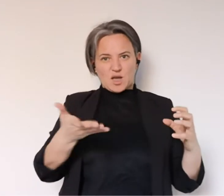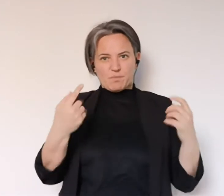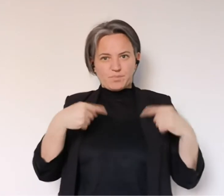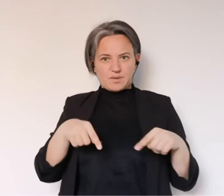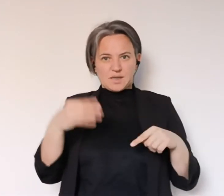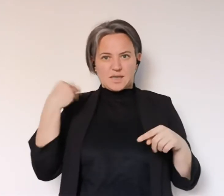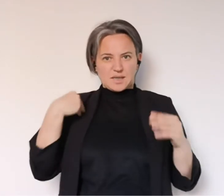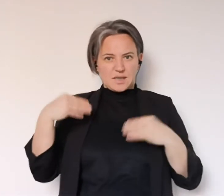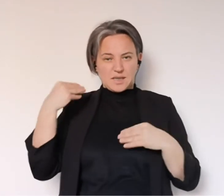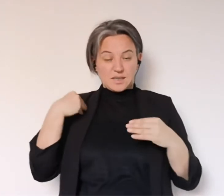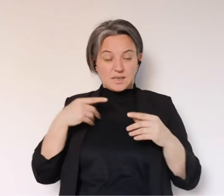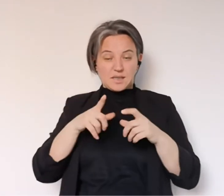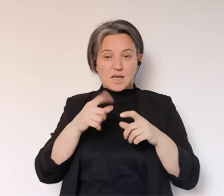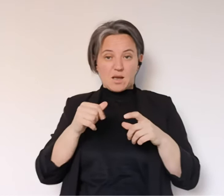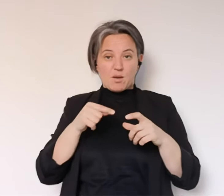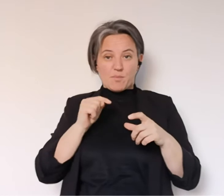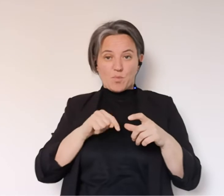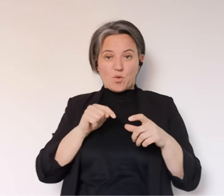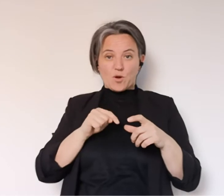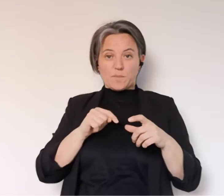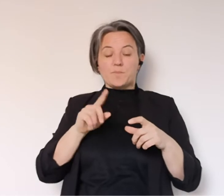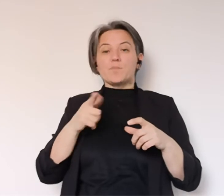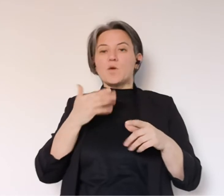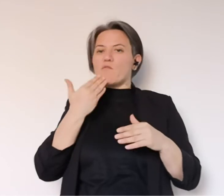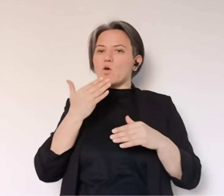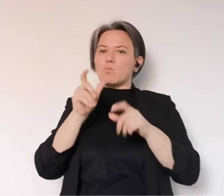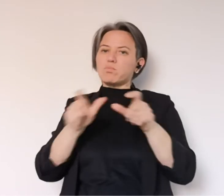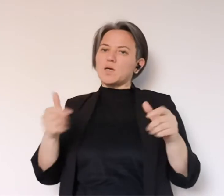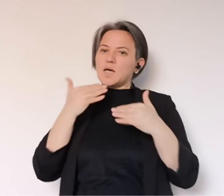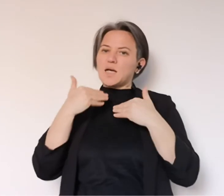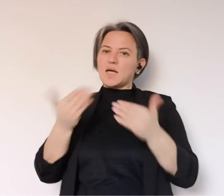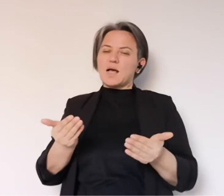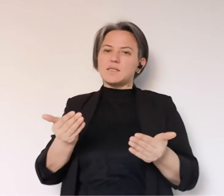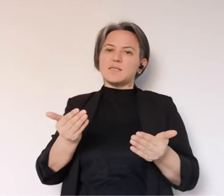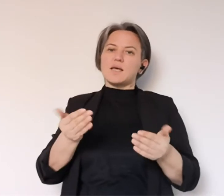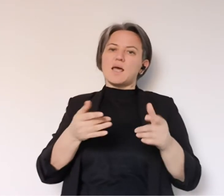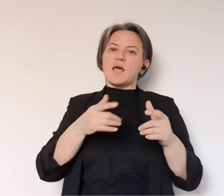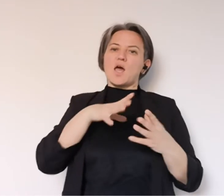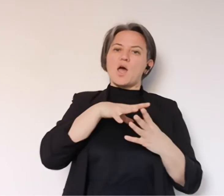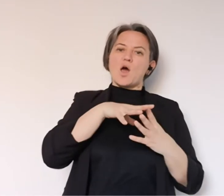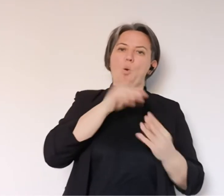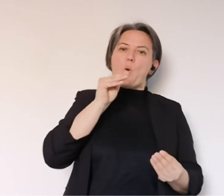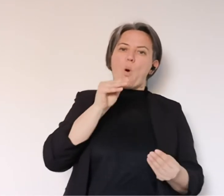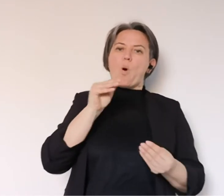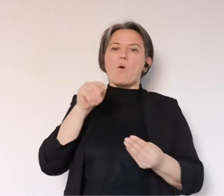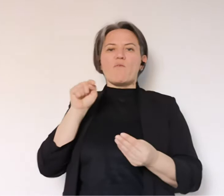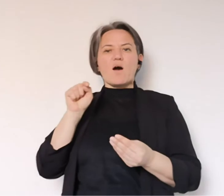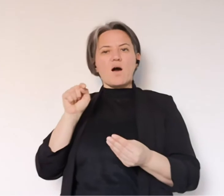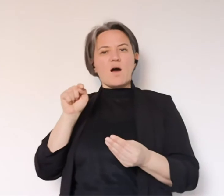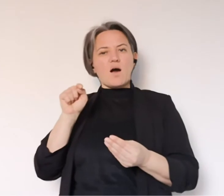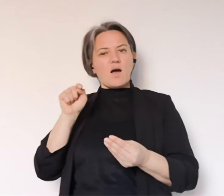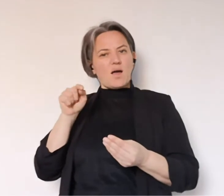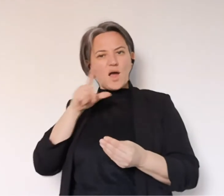difficoltà, ma non a caso, permettetemi di ringraziare ad esempio per le uova e le colombe che sono state